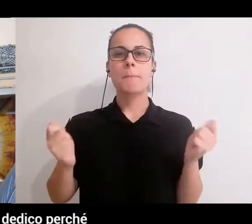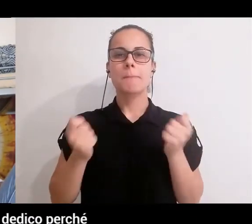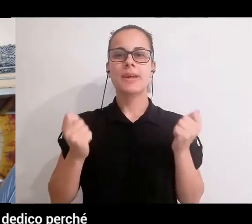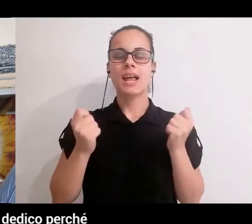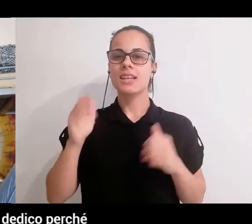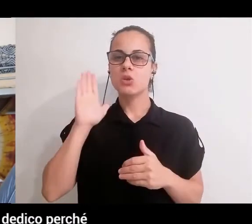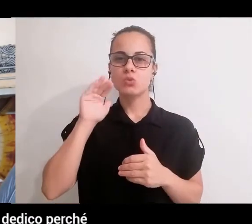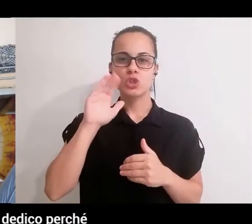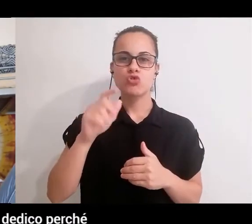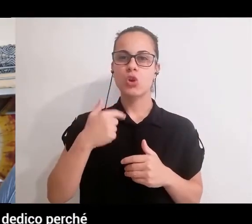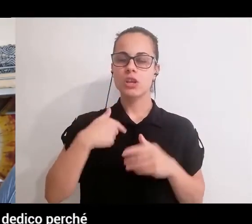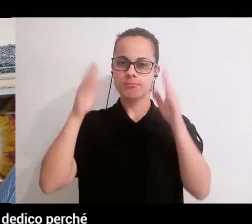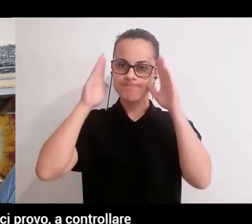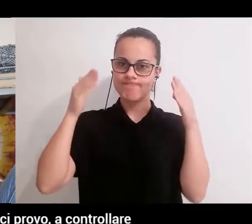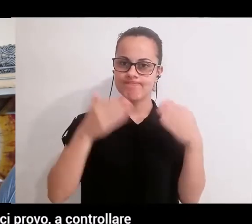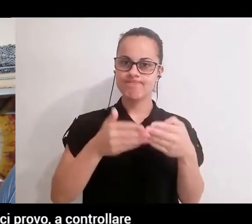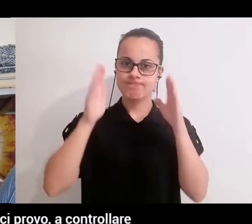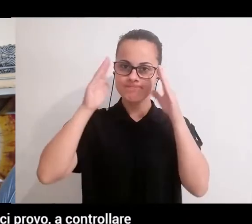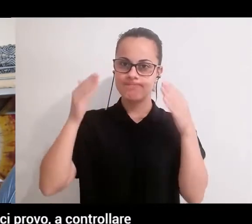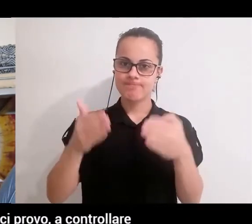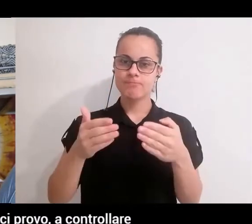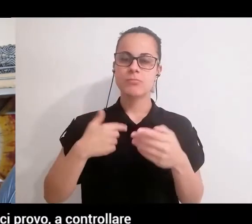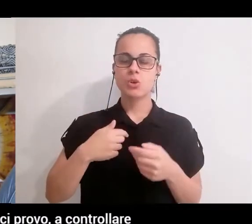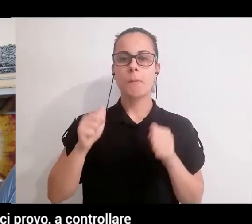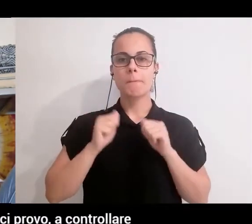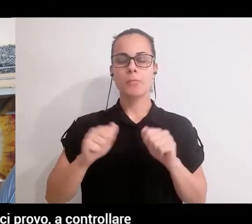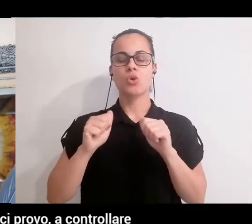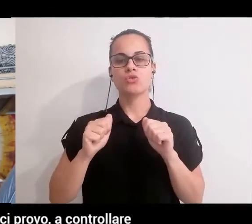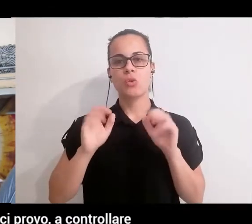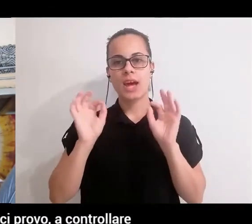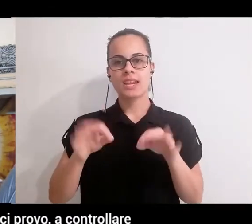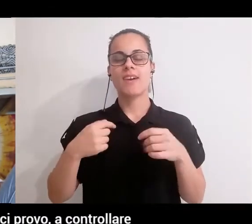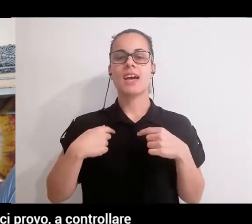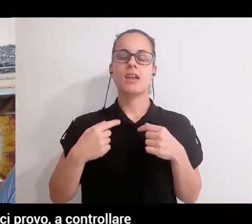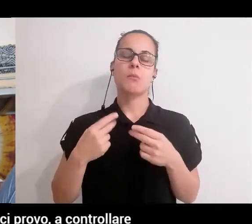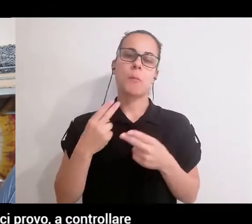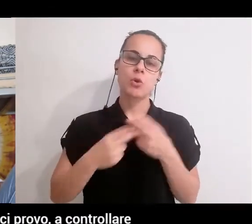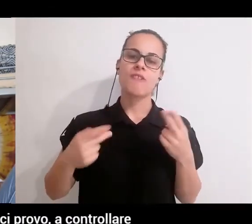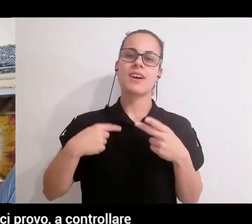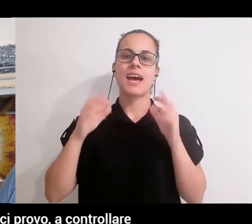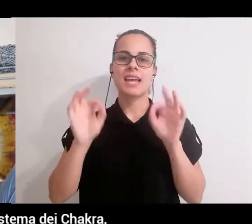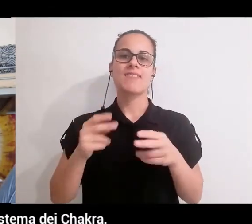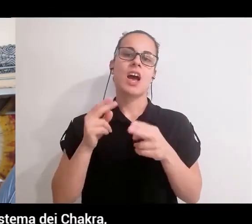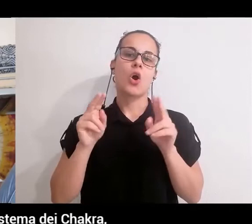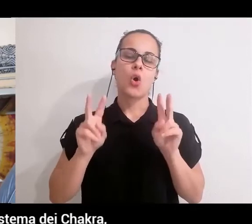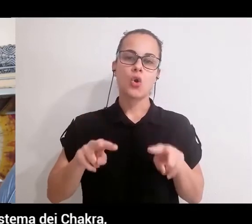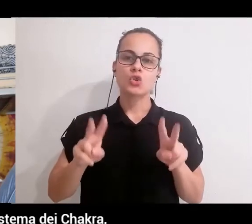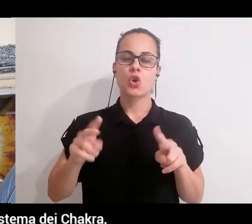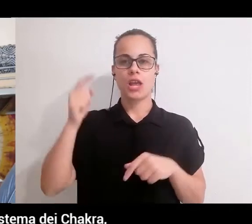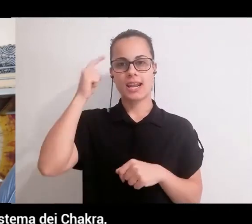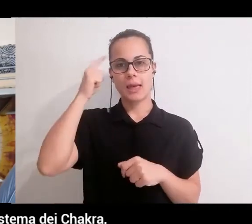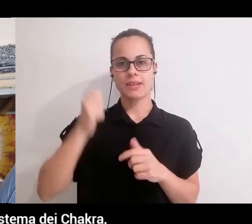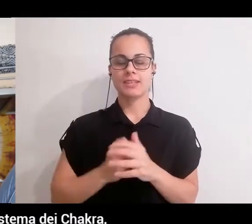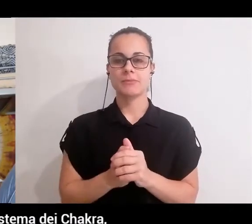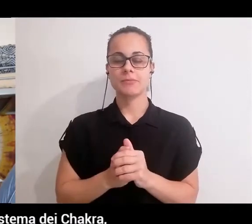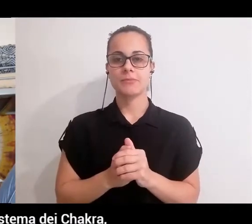pratica alla quale io mi dedico perché finalmente riesco a controllare, o almeno ci provo, controllare meglio la mente.